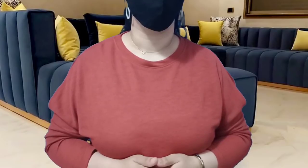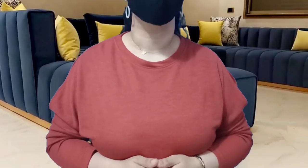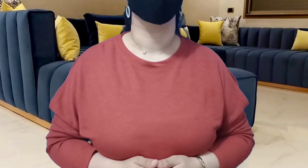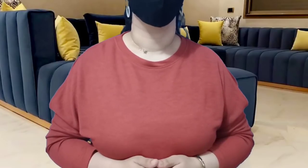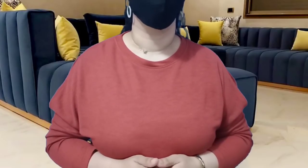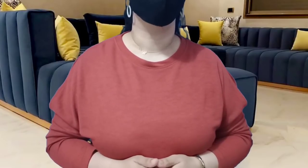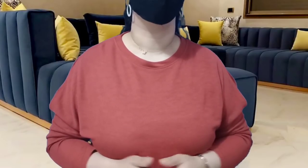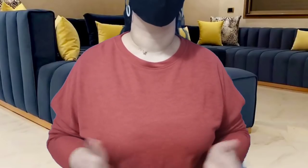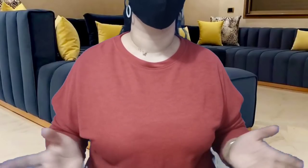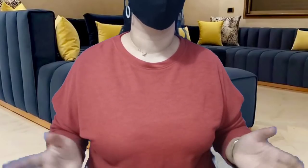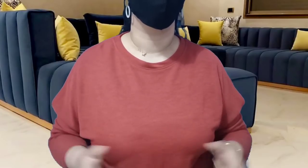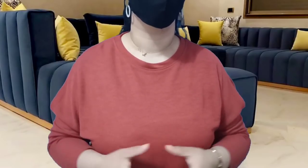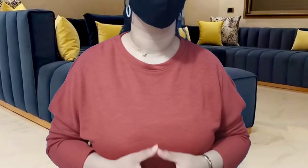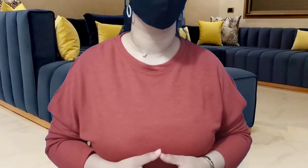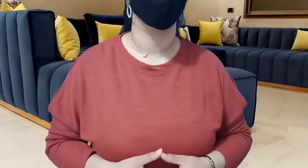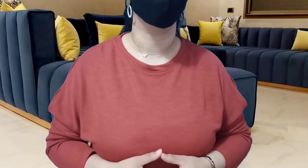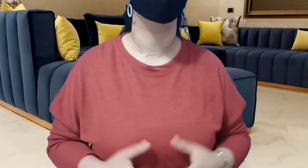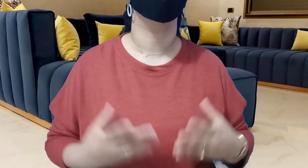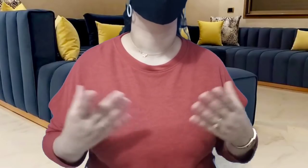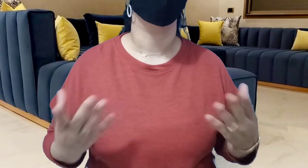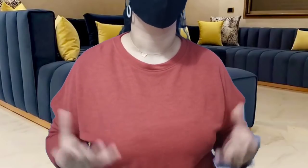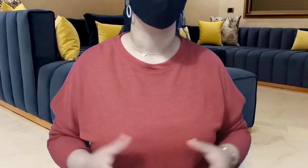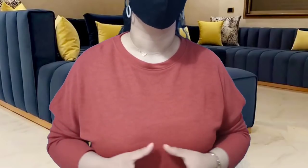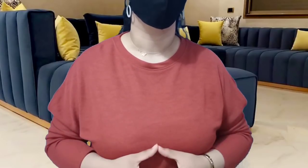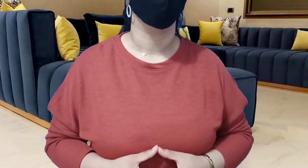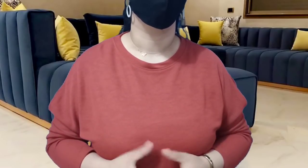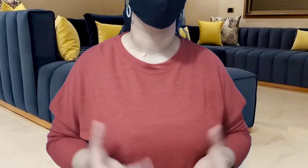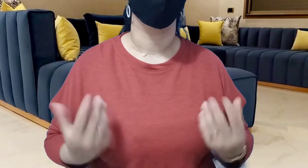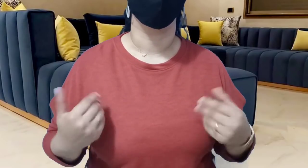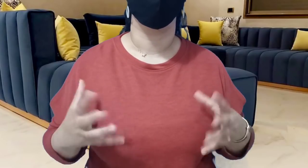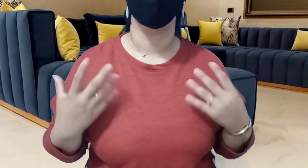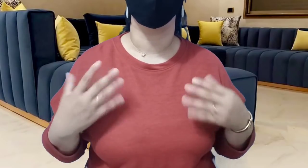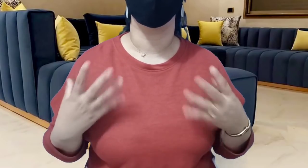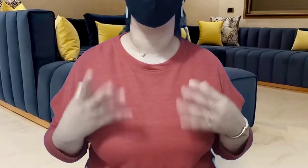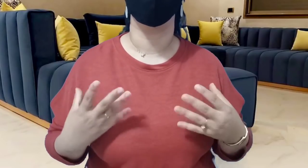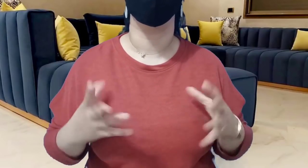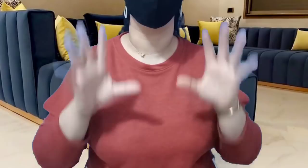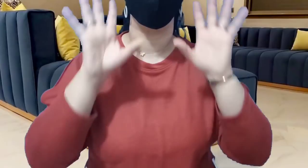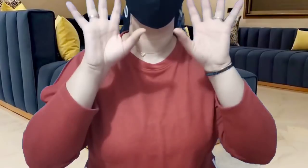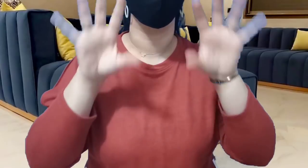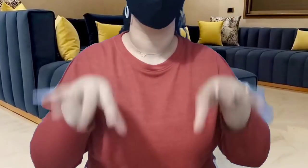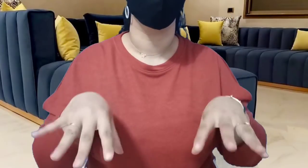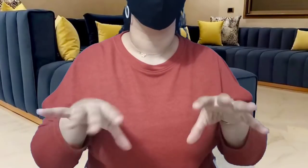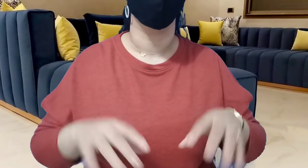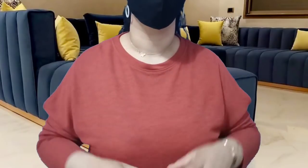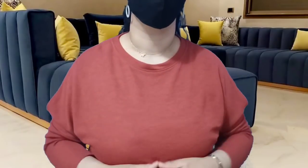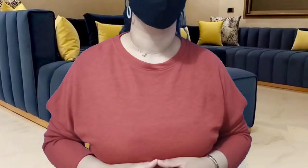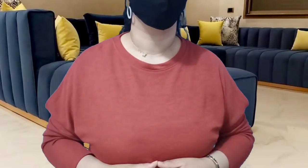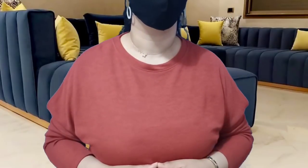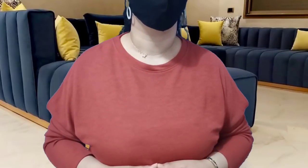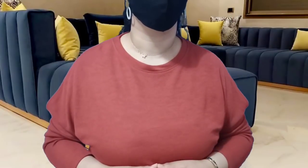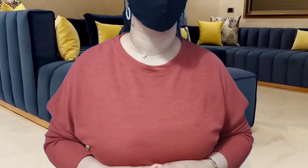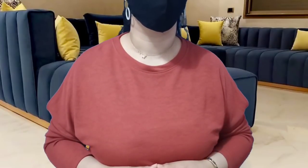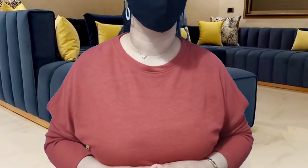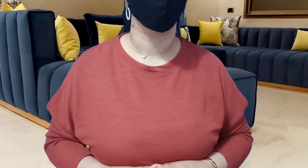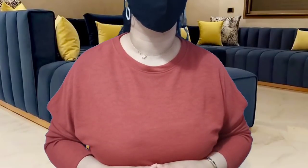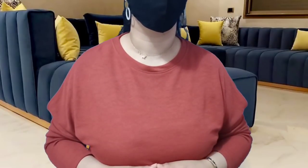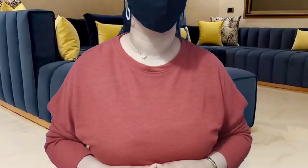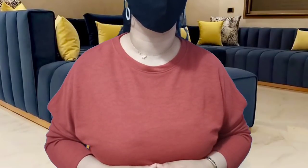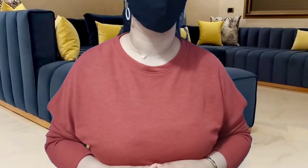والعائلة ديالها اكي شوفها مع أخوتهم مع أمهم مع أبها وعينيه تيبغوا يخرجوا من بلاستهم راهي عينيه اللي